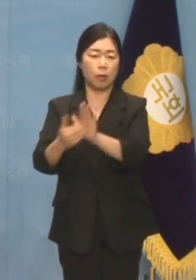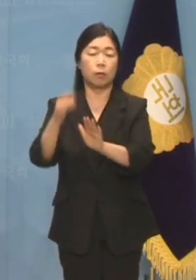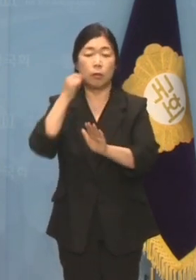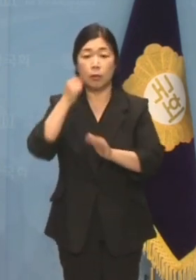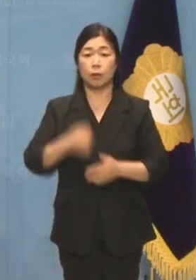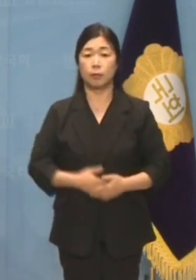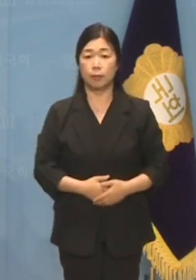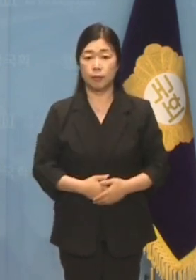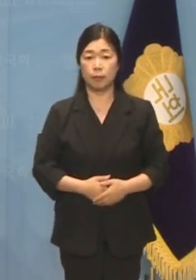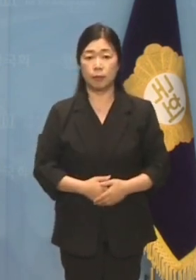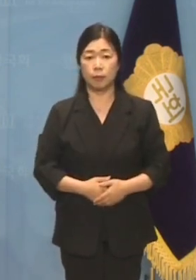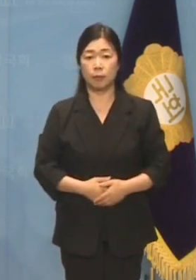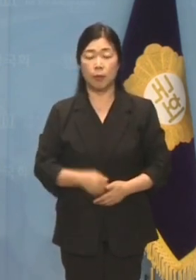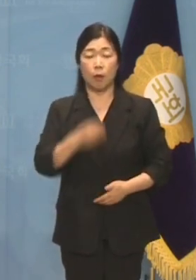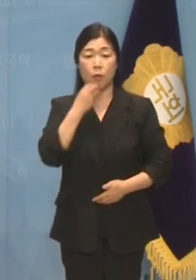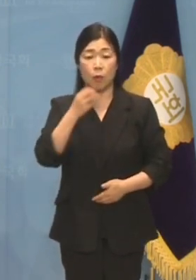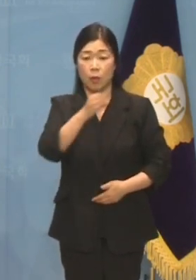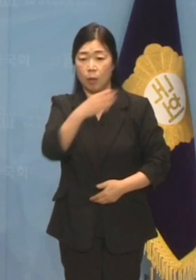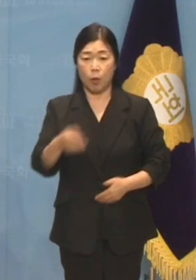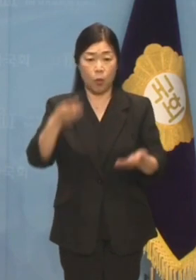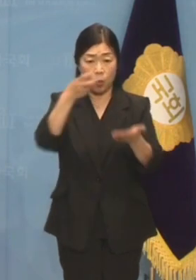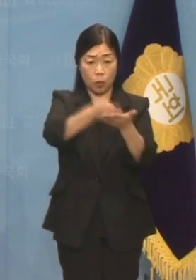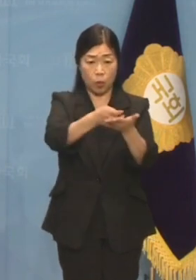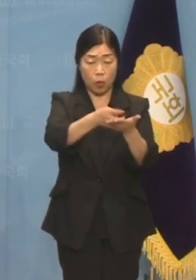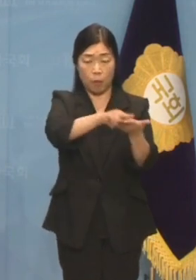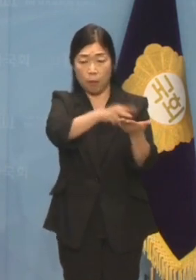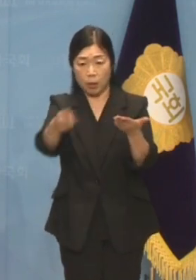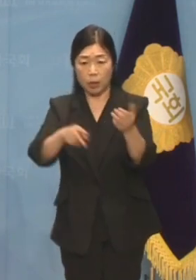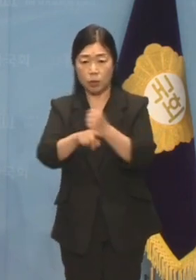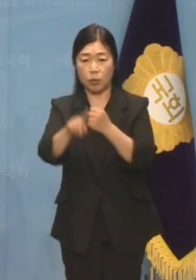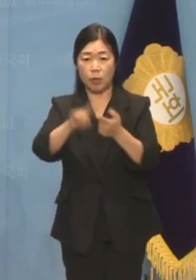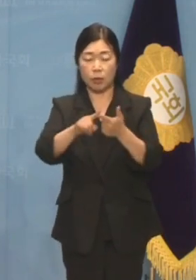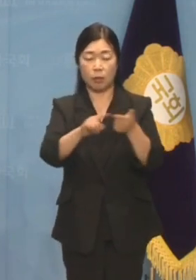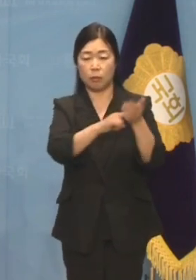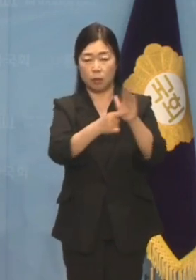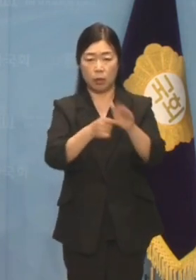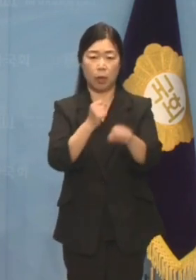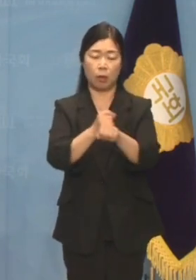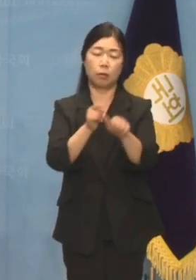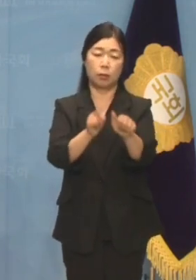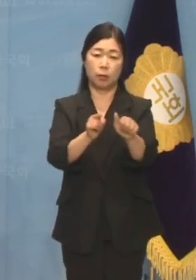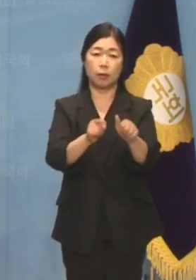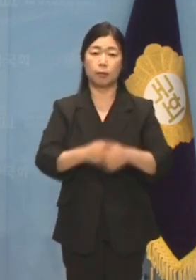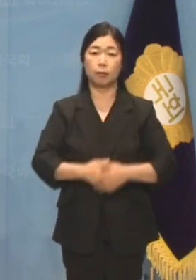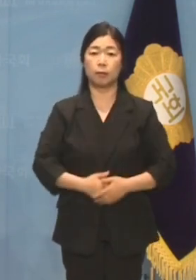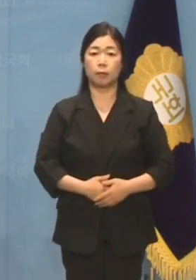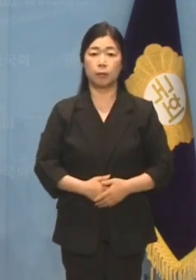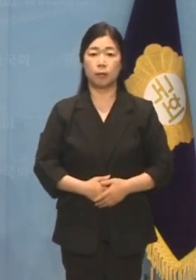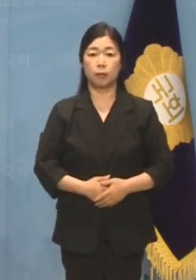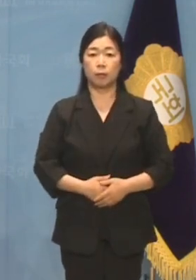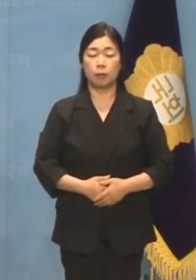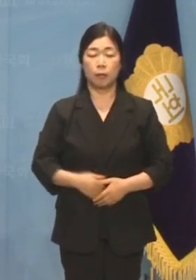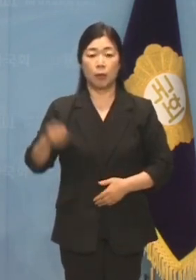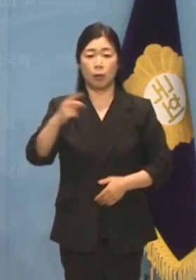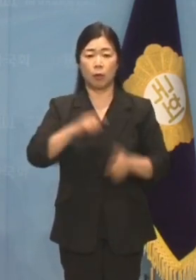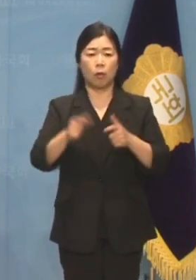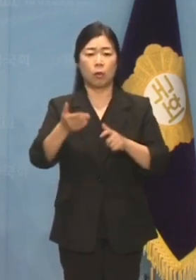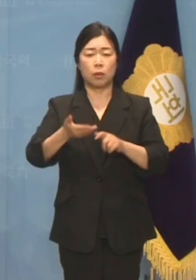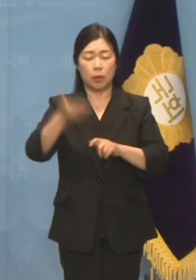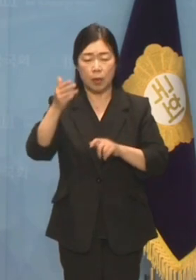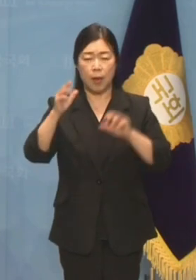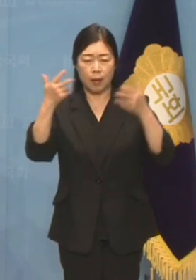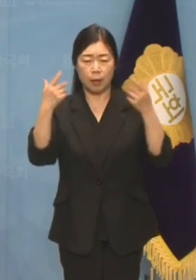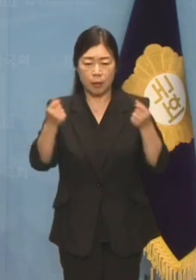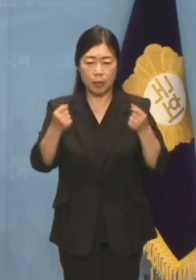양평고속도로 종점이 갑자기 바뀐 전말을 당장 공개하기 바랍니다. 원희룡 장관은 더 이상 어린애 같은